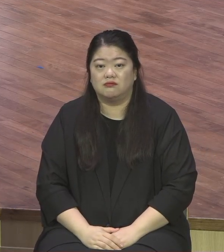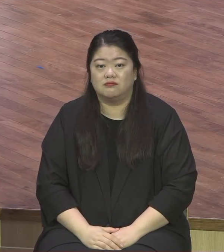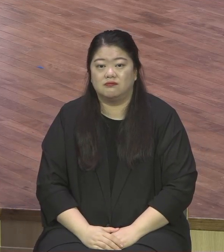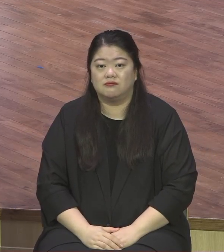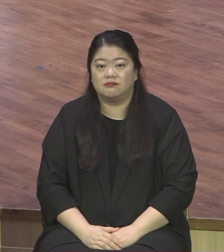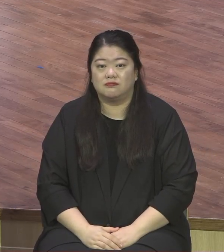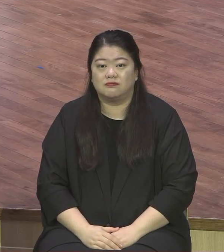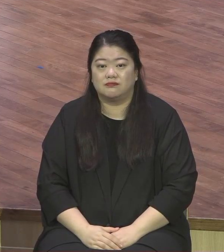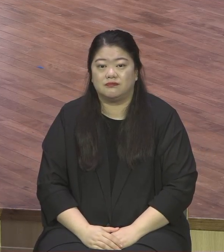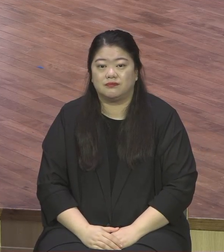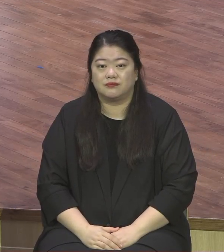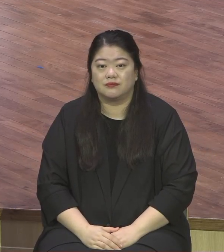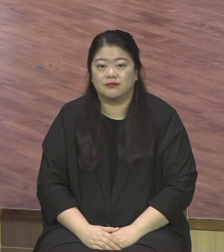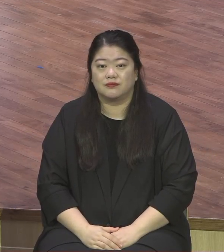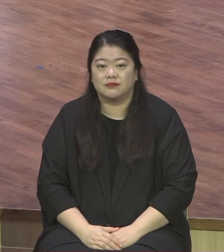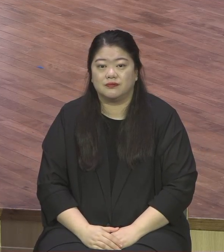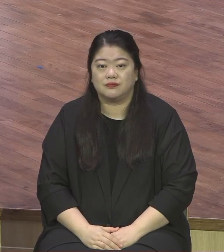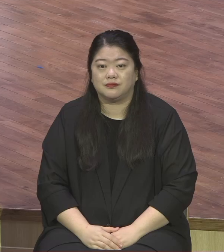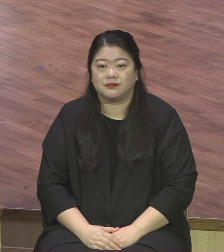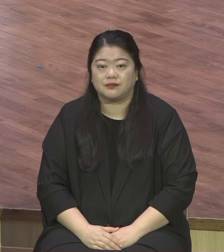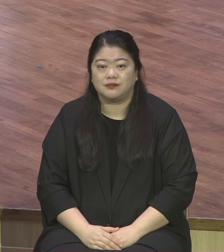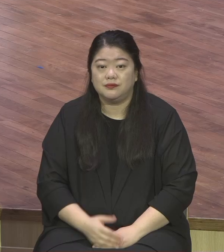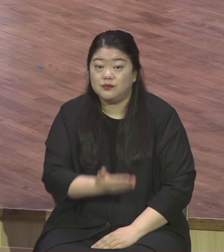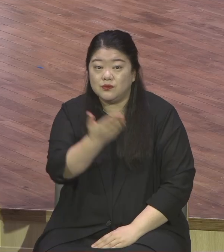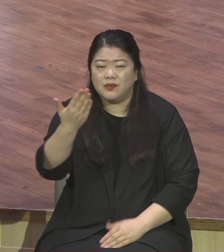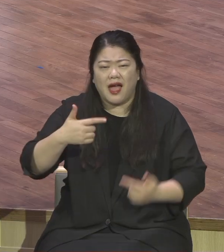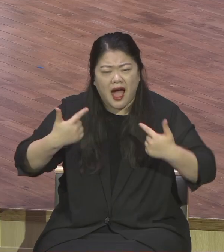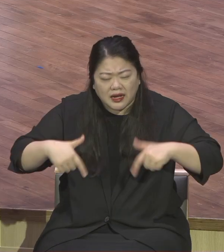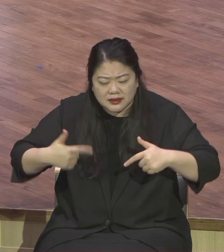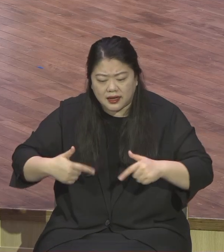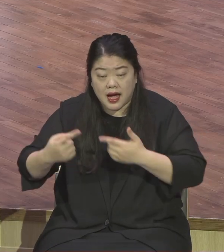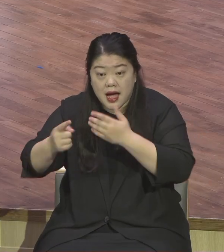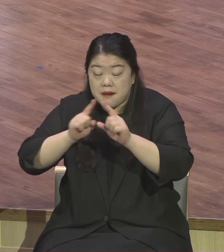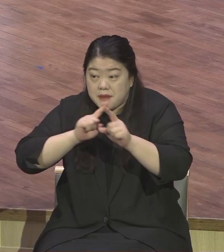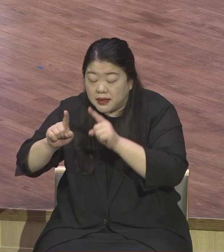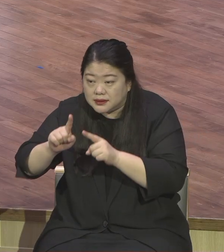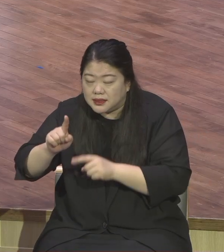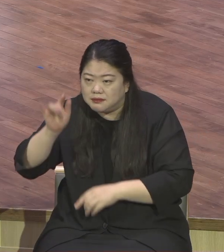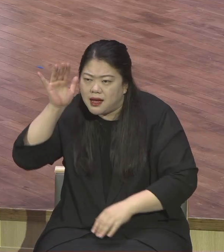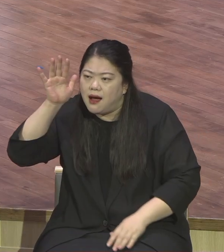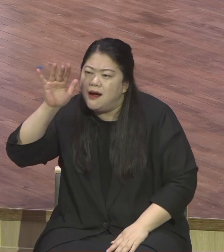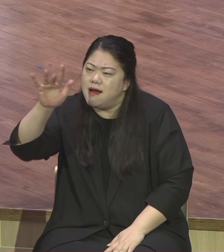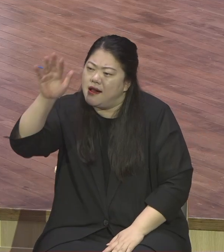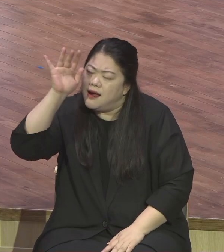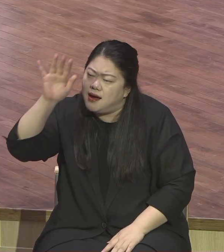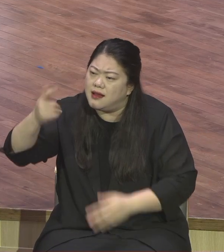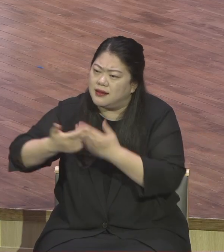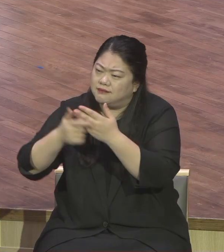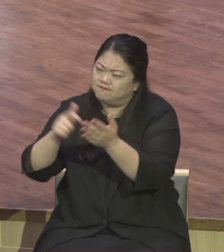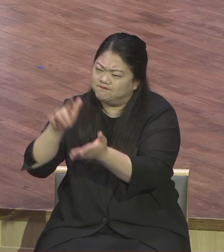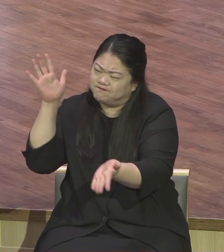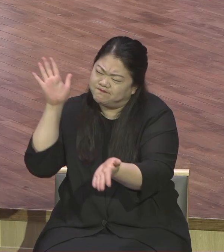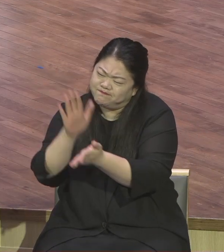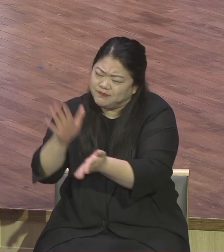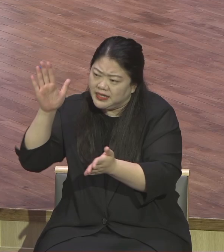영계 모든 성도 날마다 말씀에 대한 영적인 식욕이 왕성한 삶 말씀의